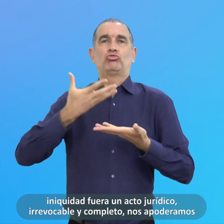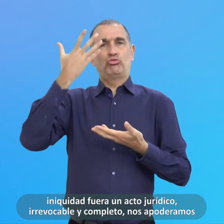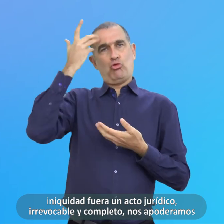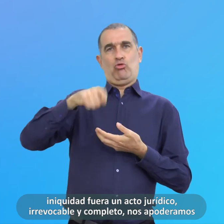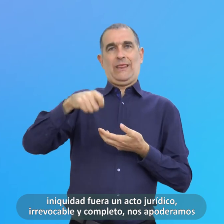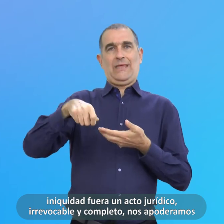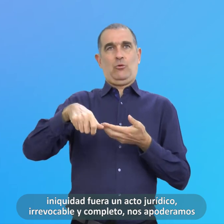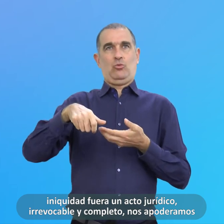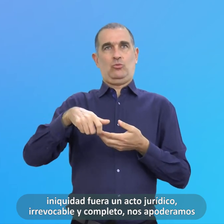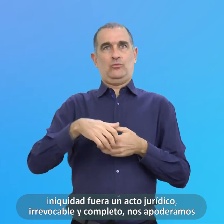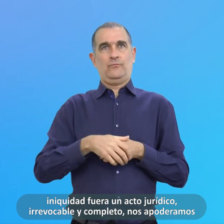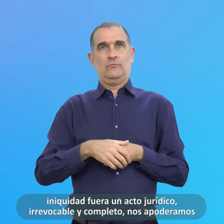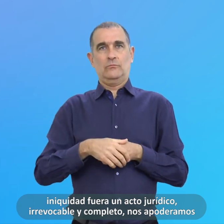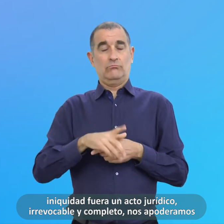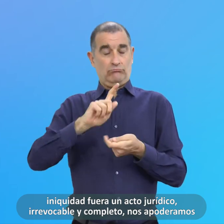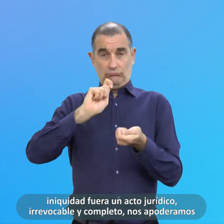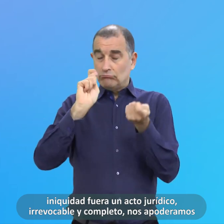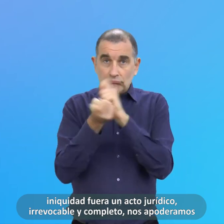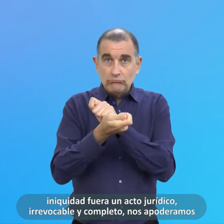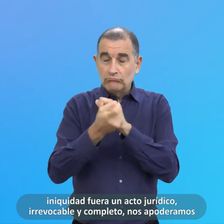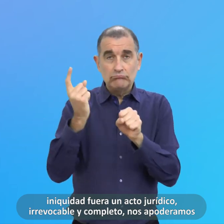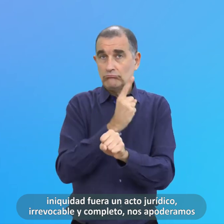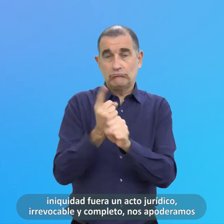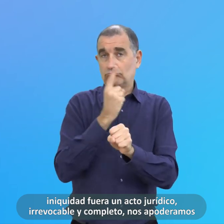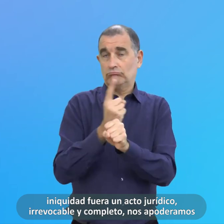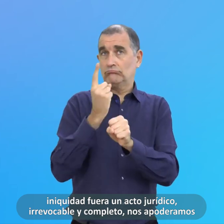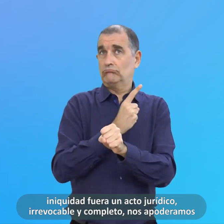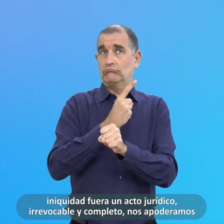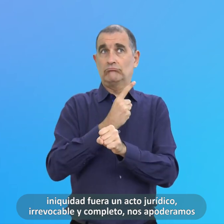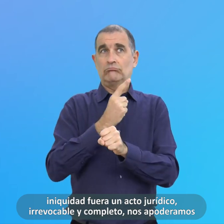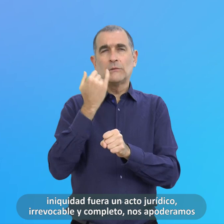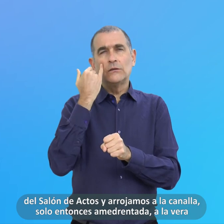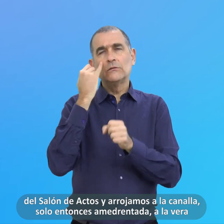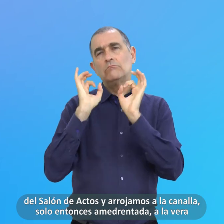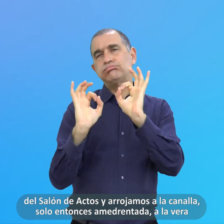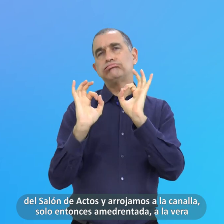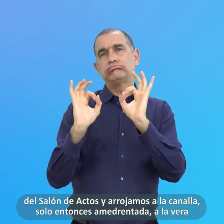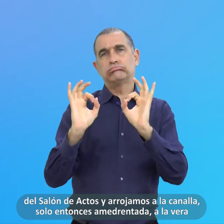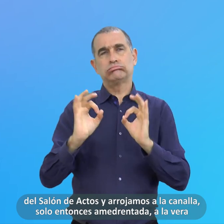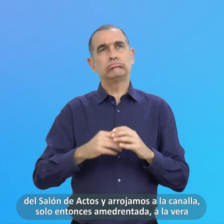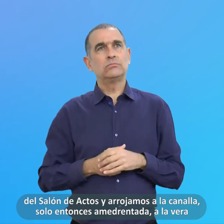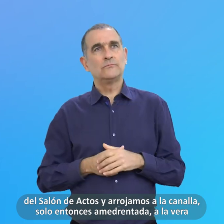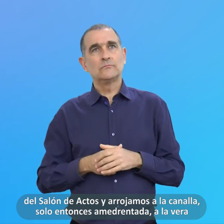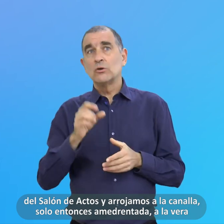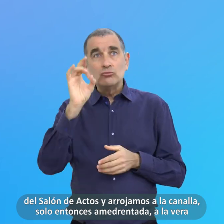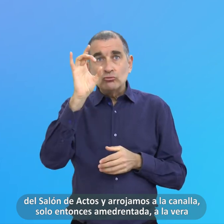Irre Irrevocable Y Completo Nos Apoderamos Del Salón De